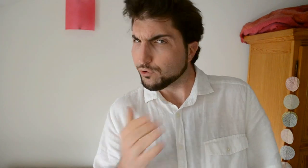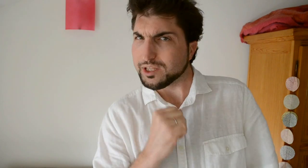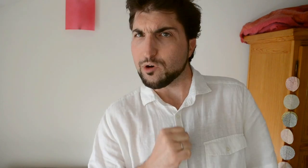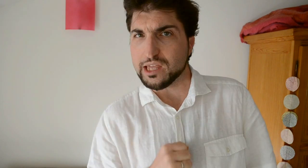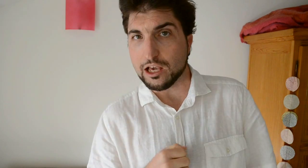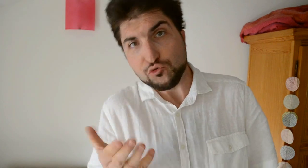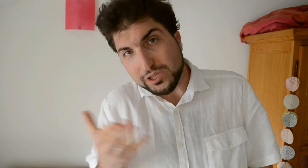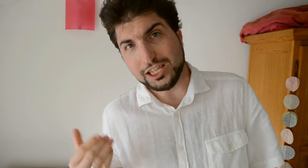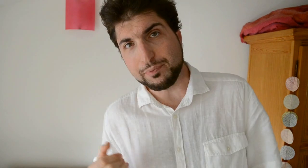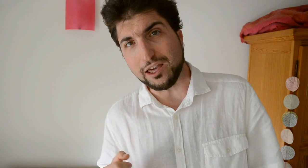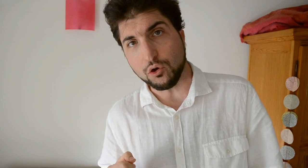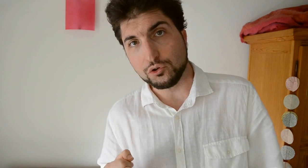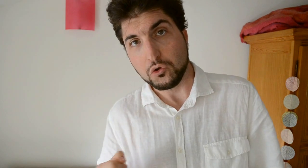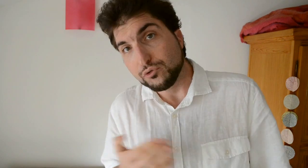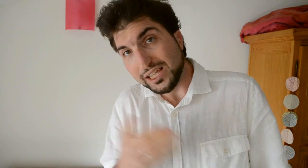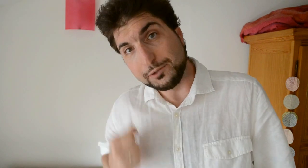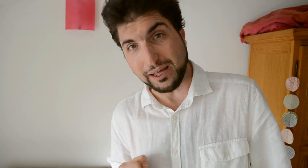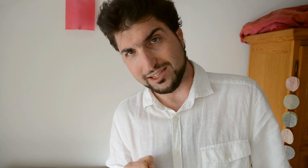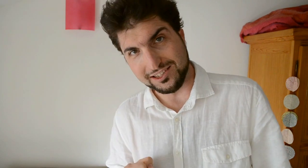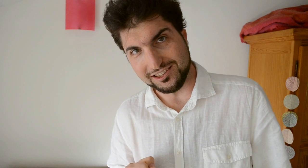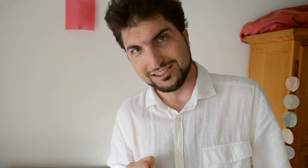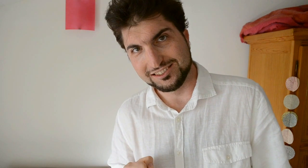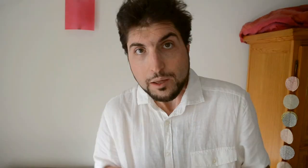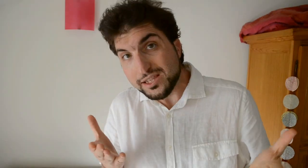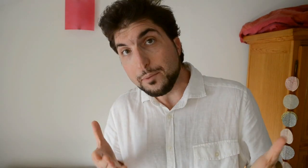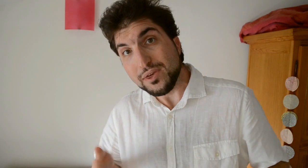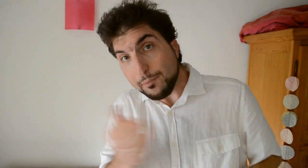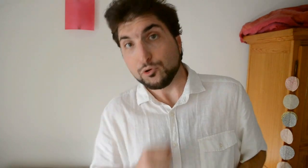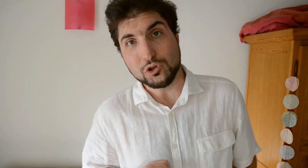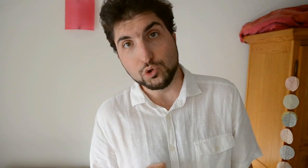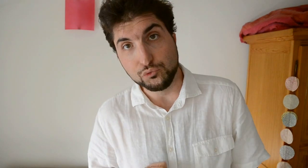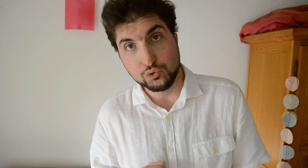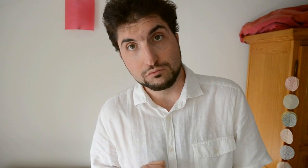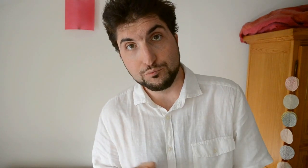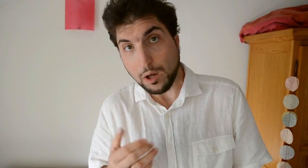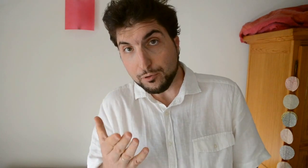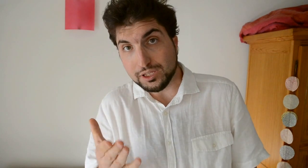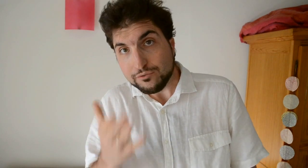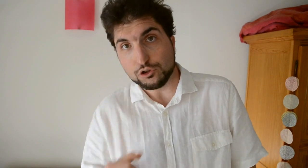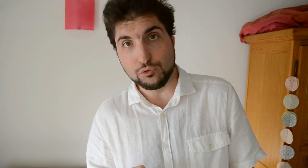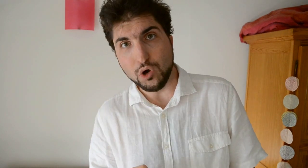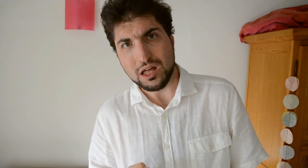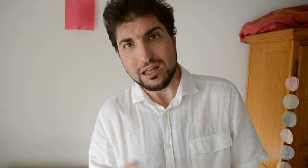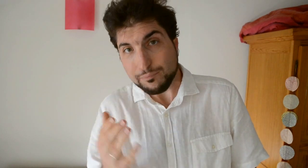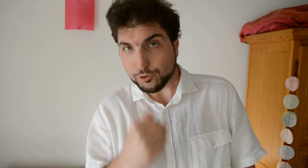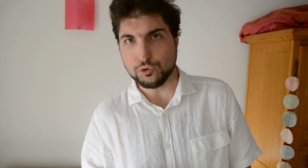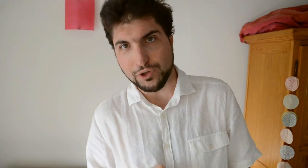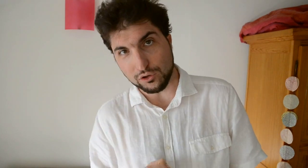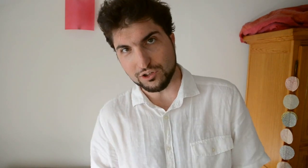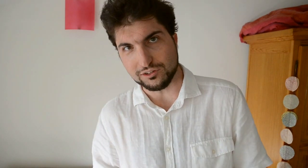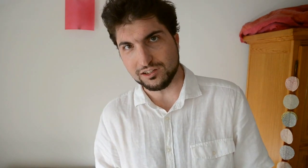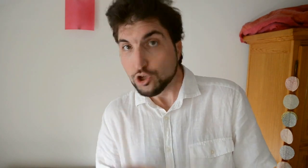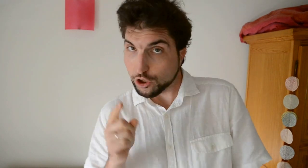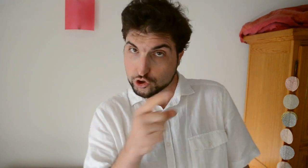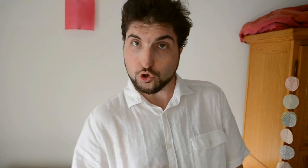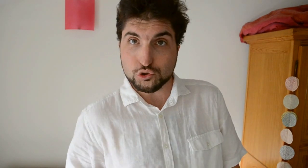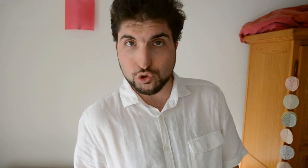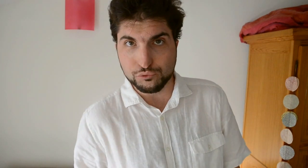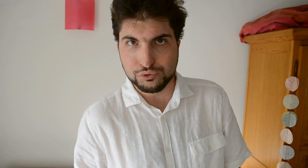vos témoignages, vos expériences, vos expertises. Mediapy a besoin de vous pour apporter votre voix et pour se faire entendre. Alors je compte sur vous.